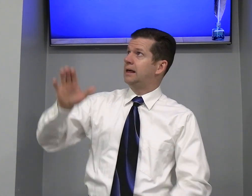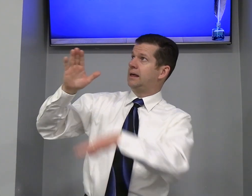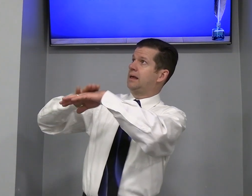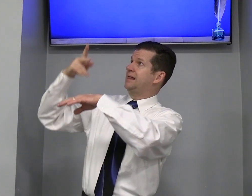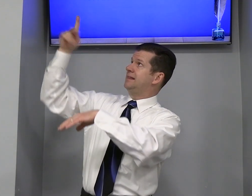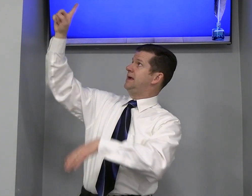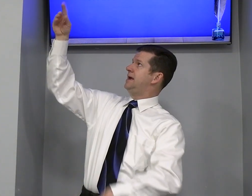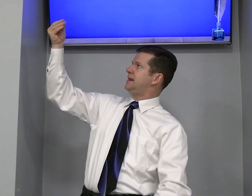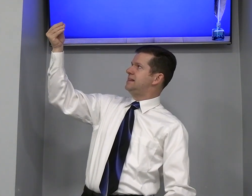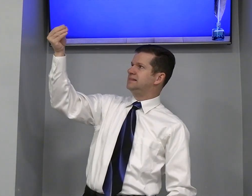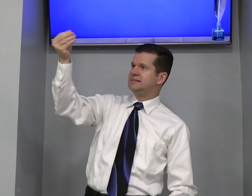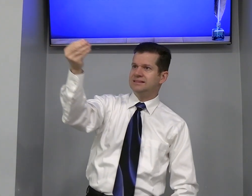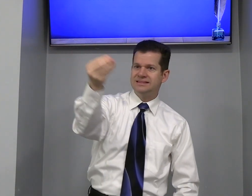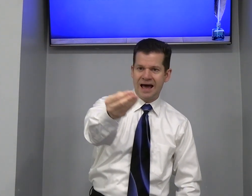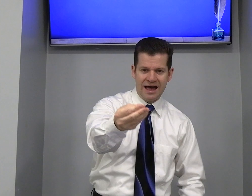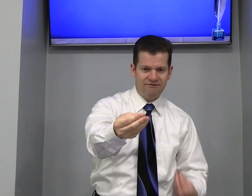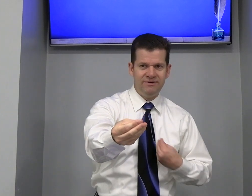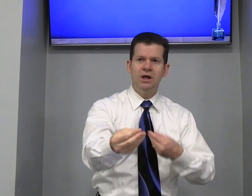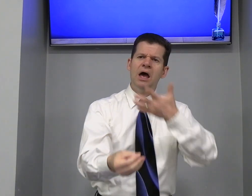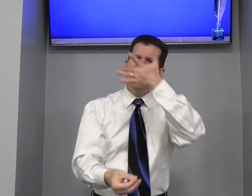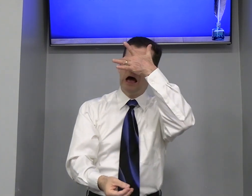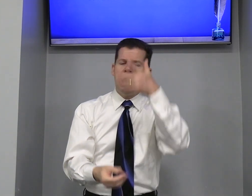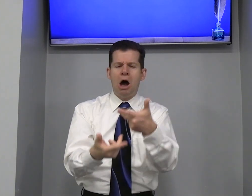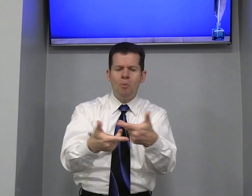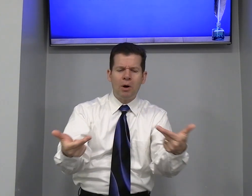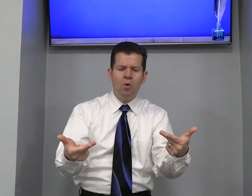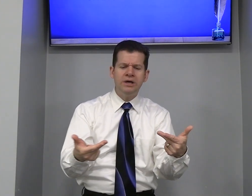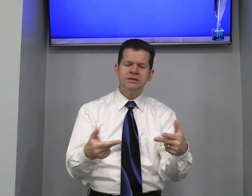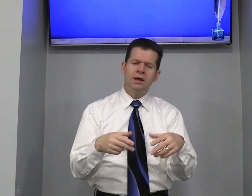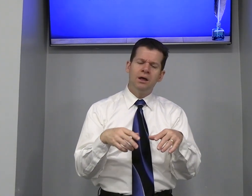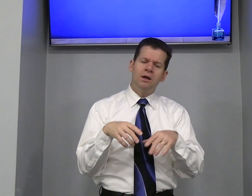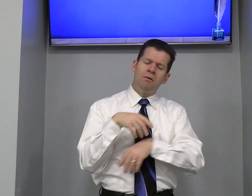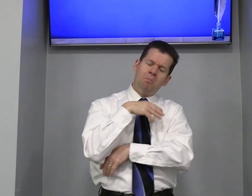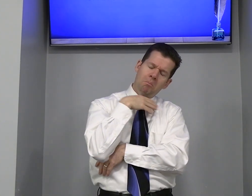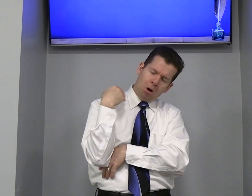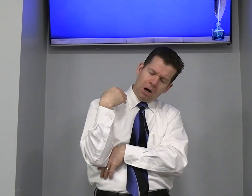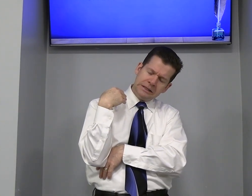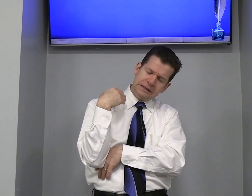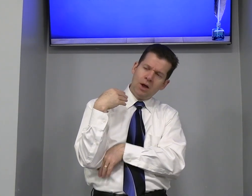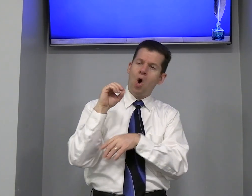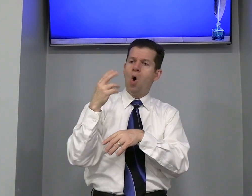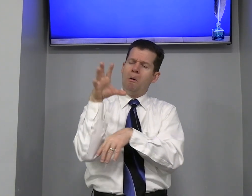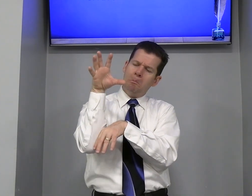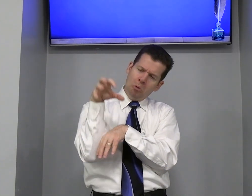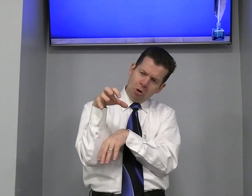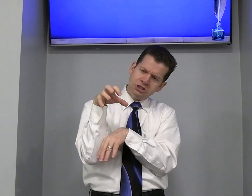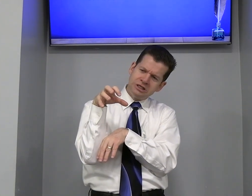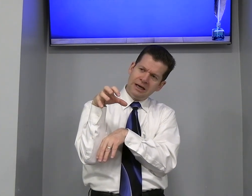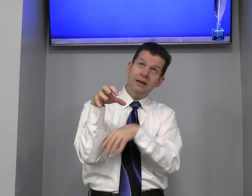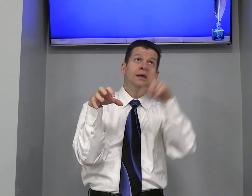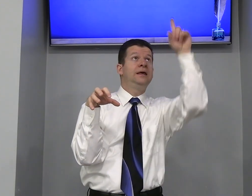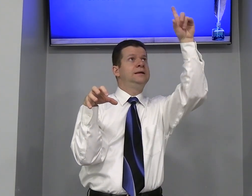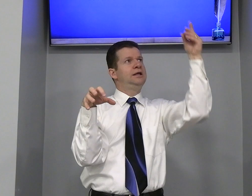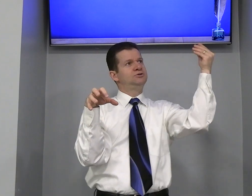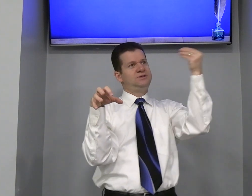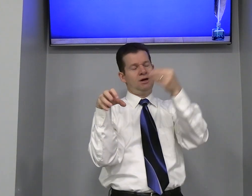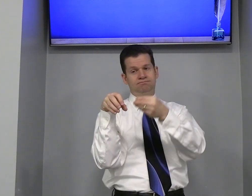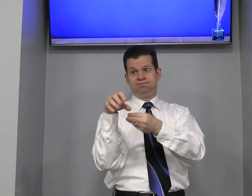Ele Dá Vida Alguma Coisa Morta Ou Murcha E Deus Deu